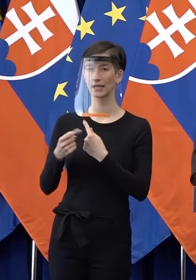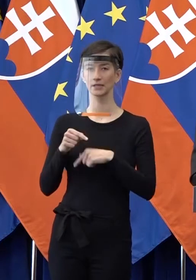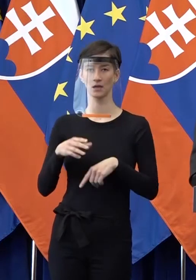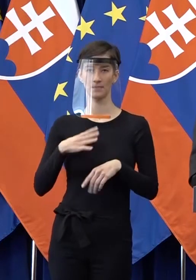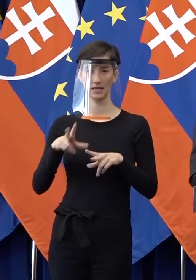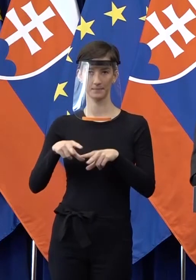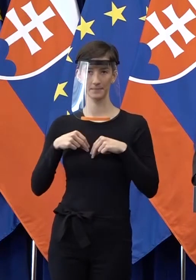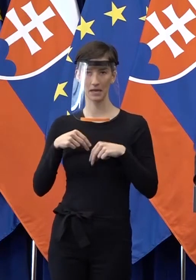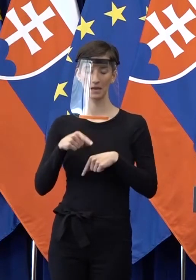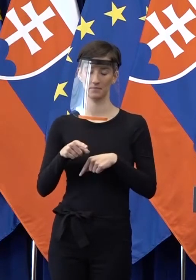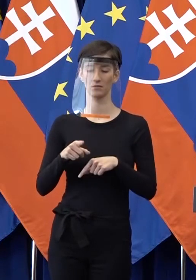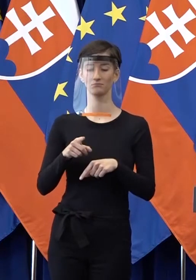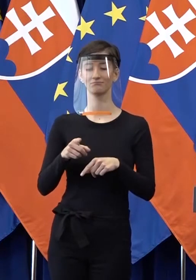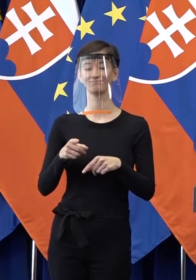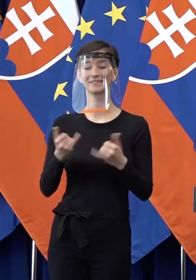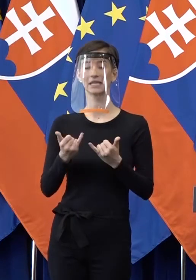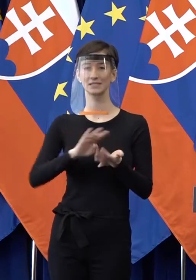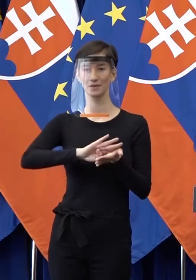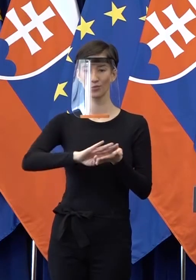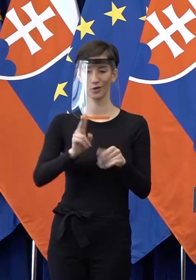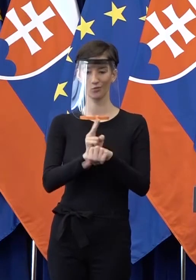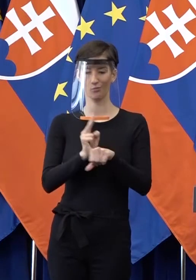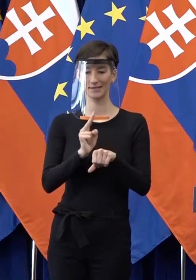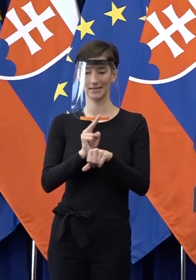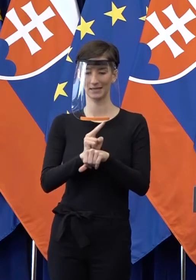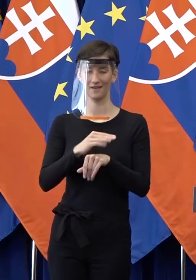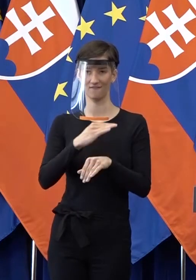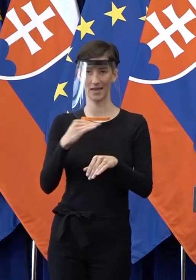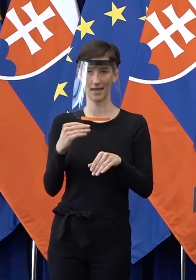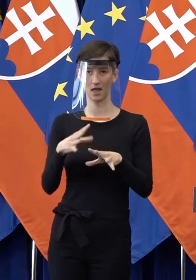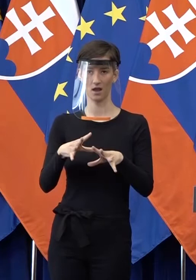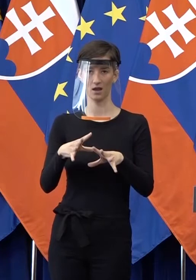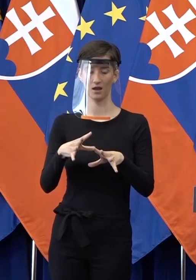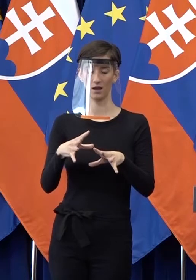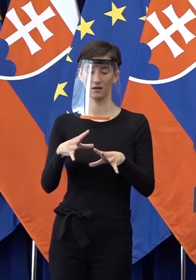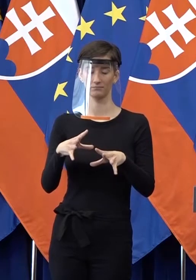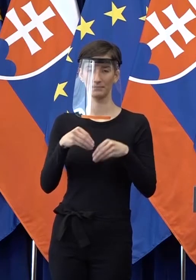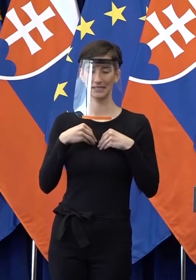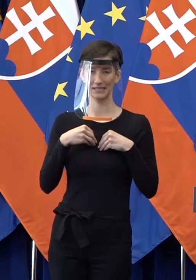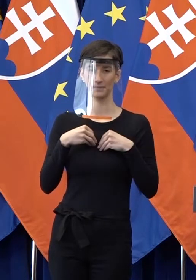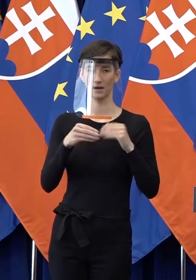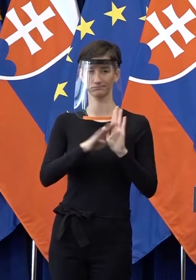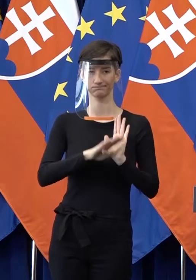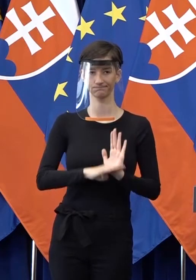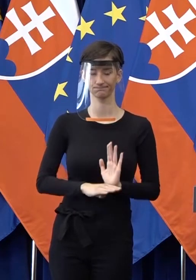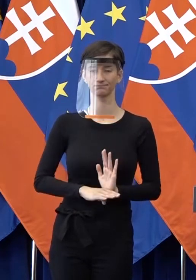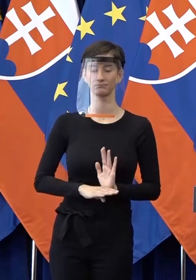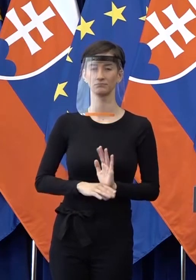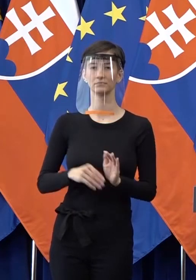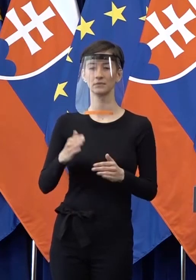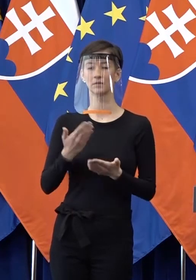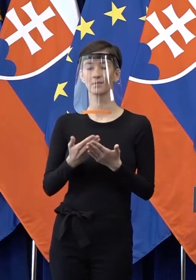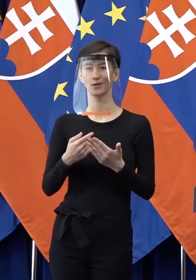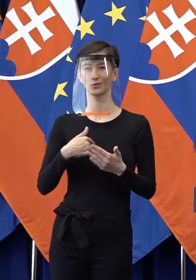a príjmajú sa mimoriádne opatrenia a preto je dobre, keď sa tieto diskutujú s obcov, ktorá toto zažíva, tak aby sme vedeli